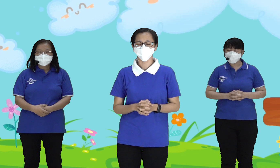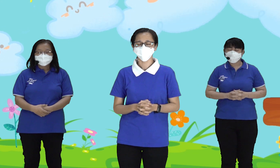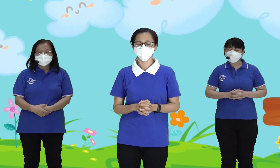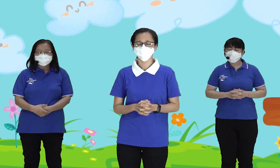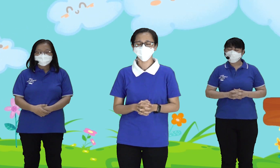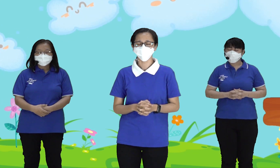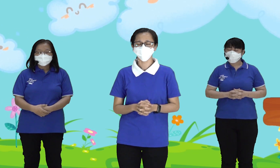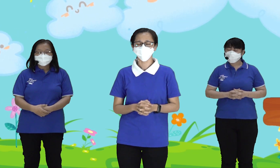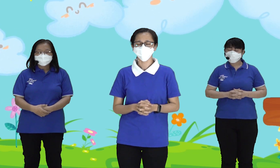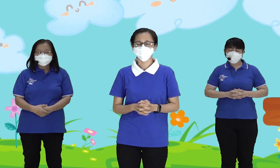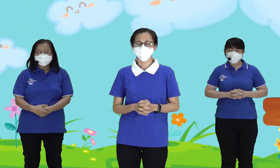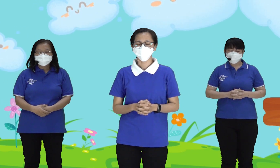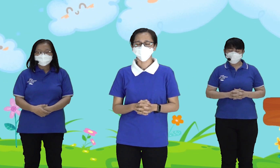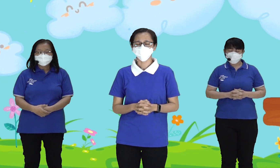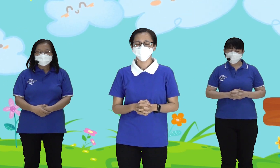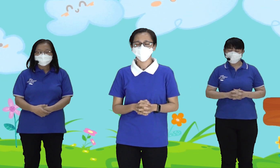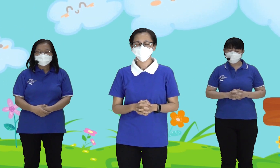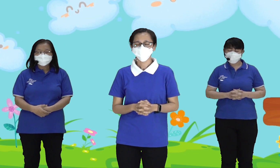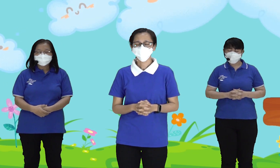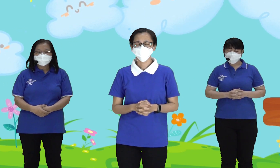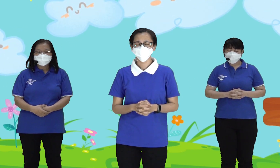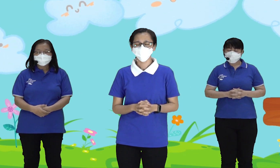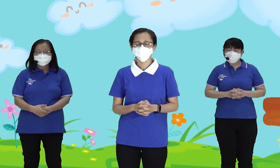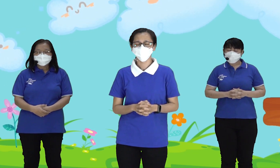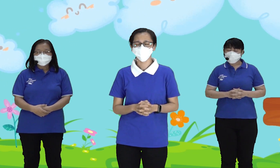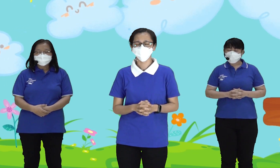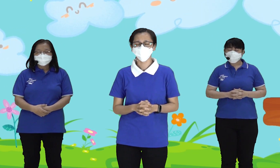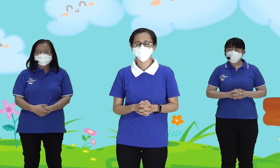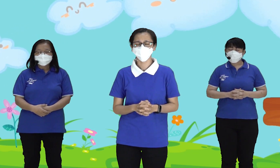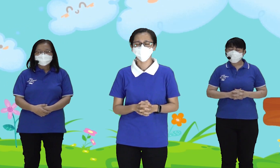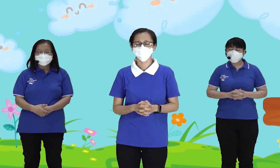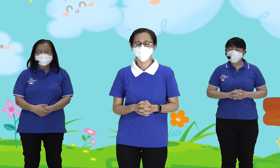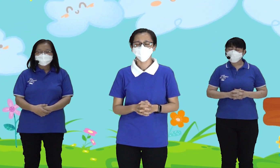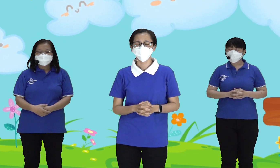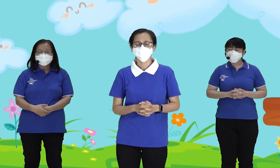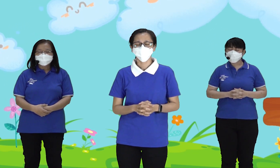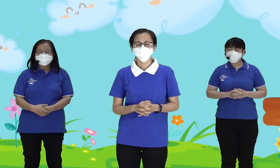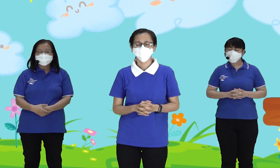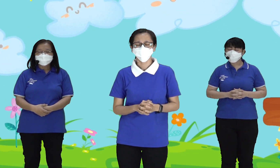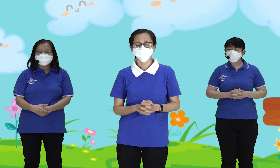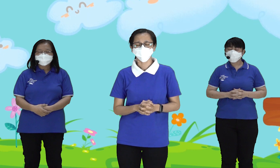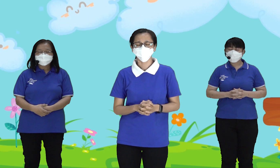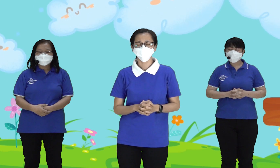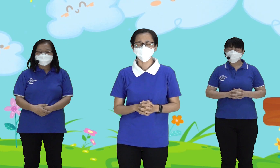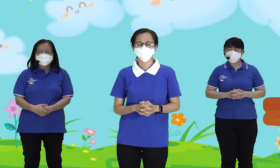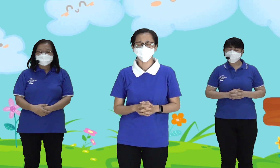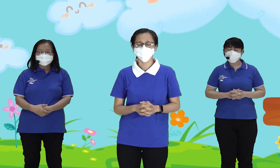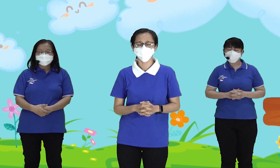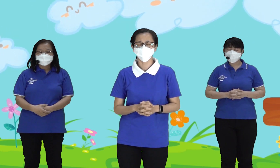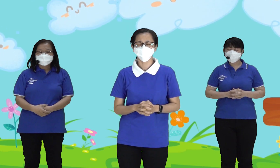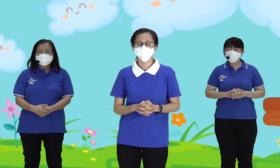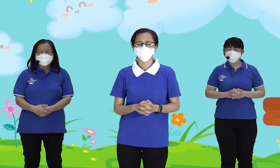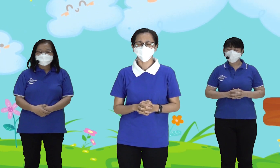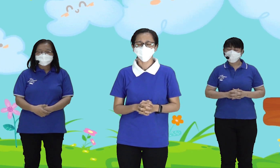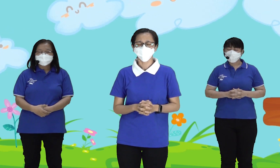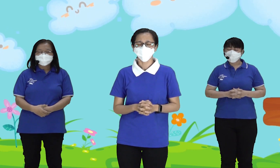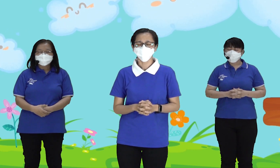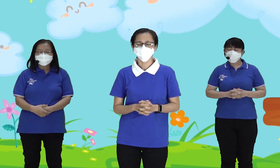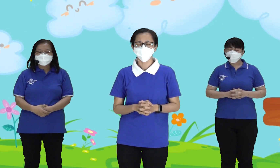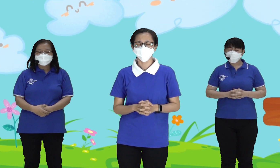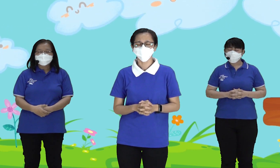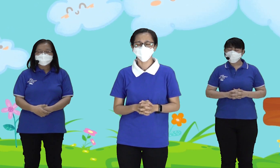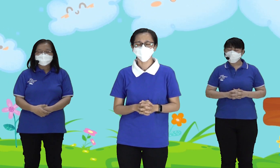kami Sampai kami saat ini Sekarang Tuhan Kami mau sungguh-sungguh Mendengarkan firman-Mu